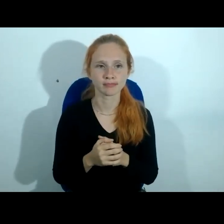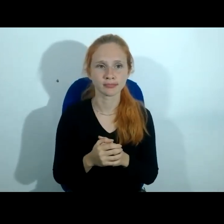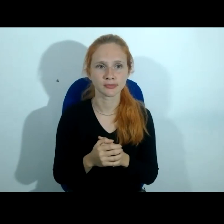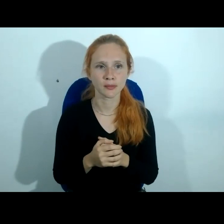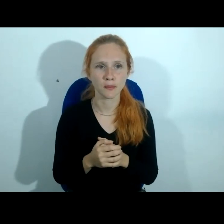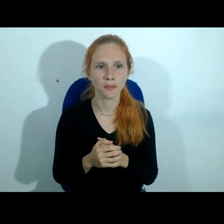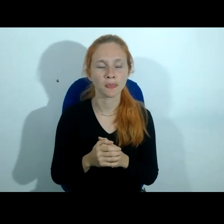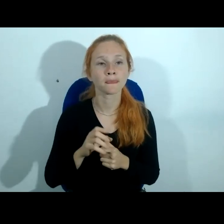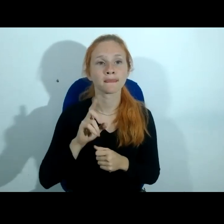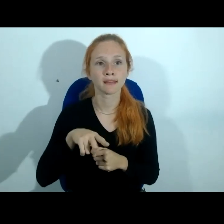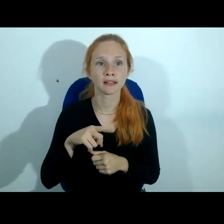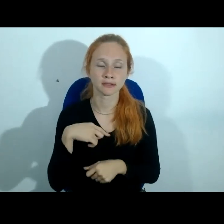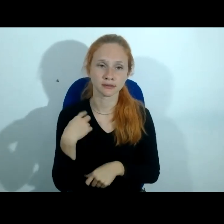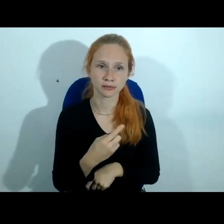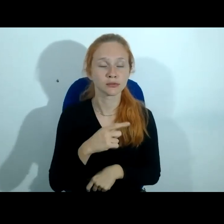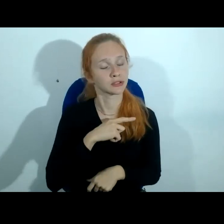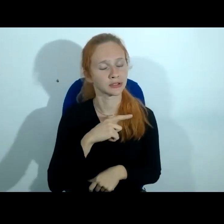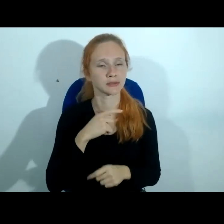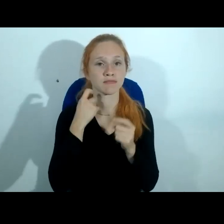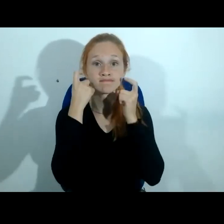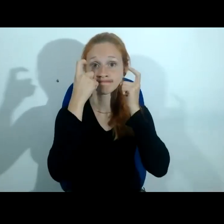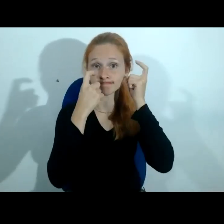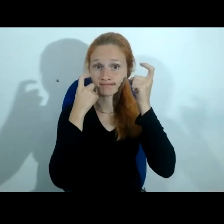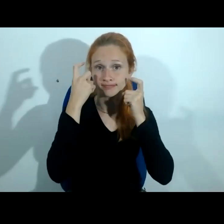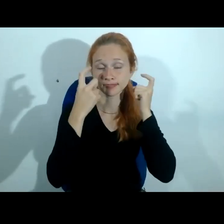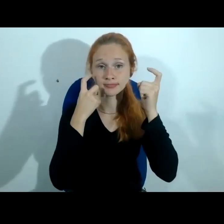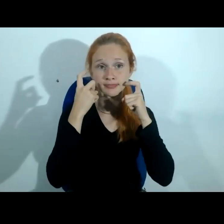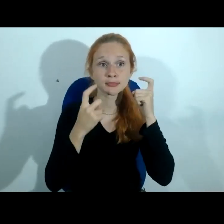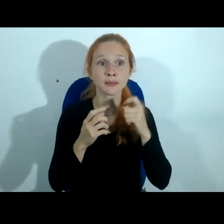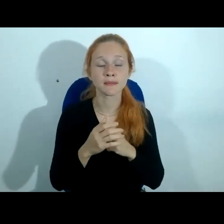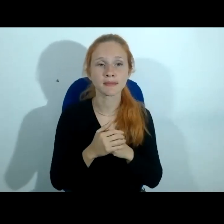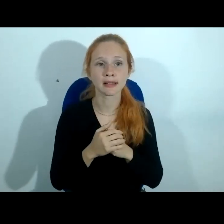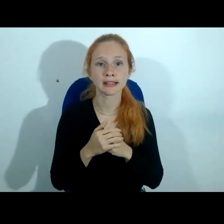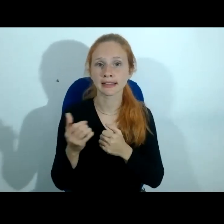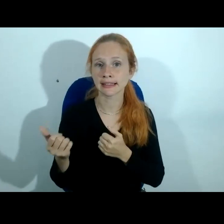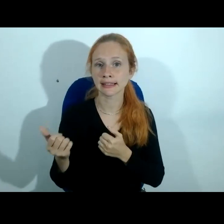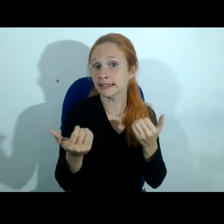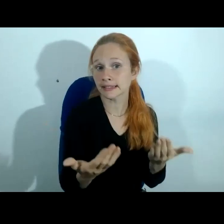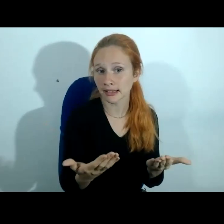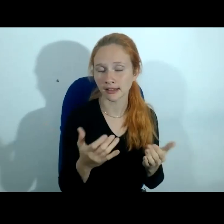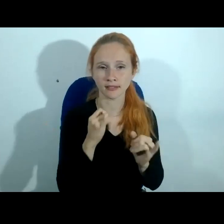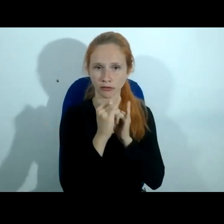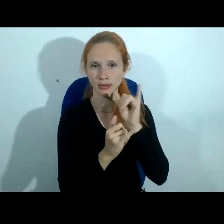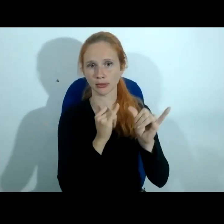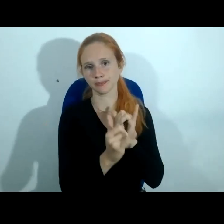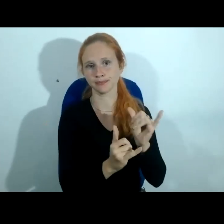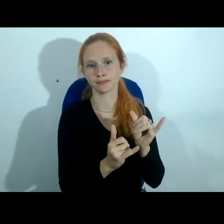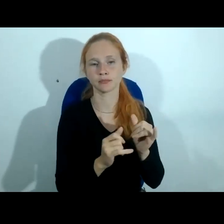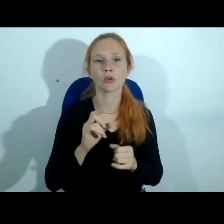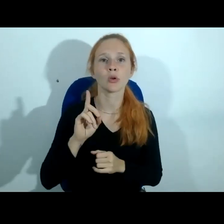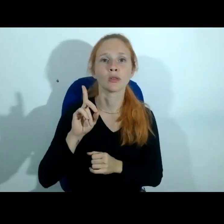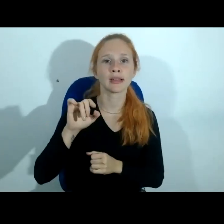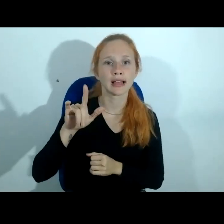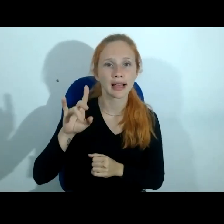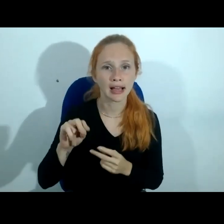a gente ter uma preocupação em trazer essas informações ou seja o delegado